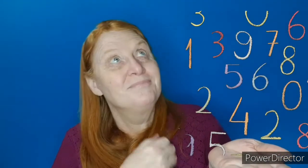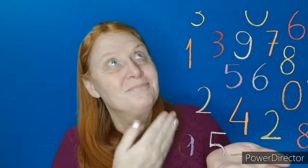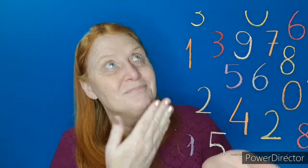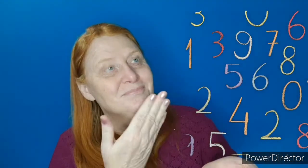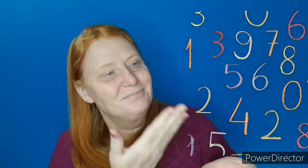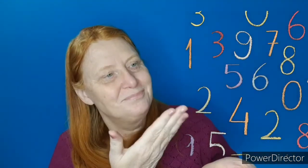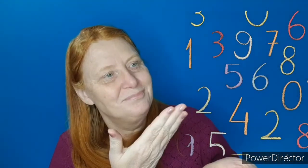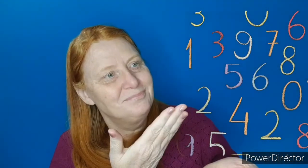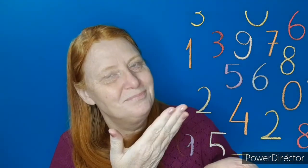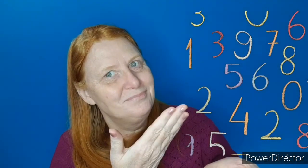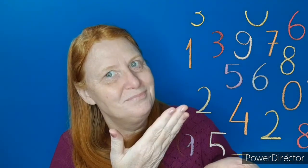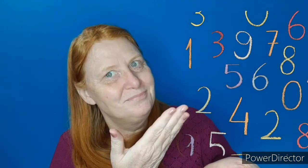Olha a quantidade.